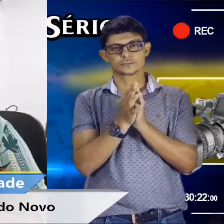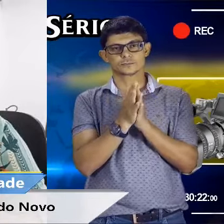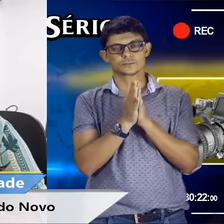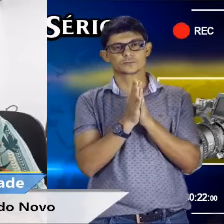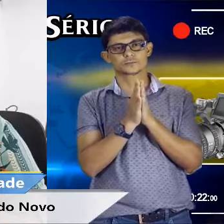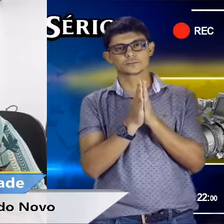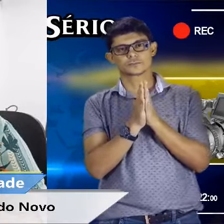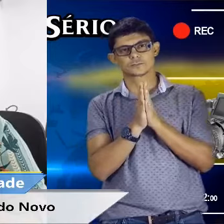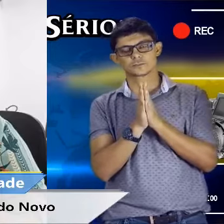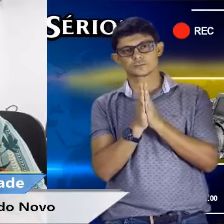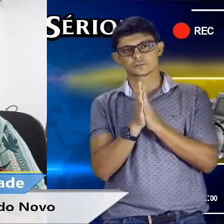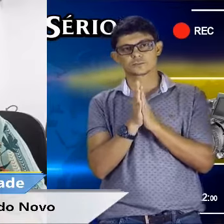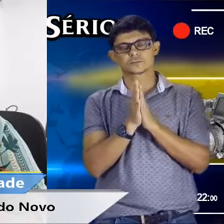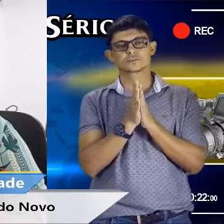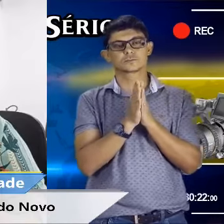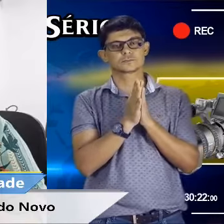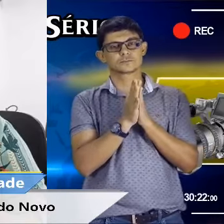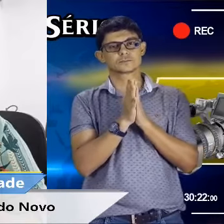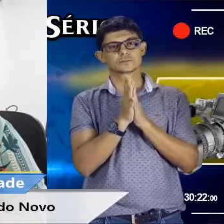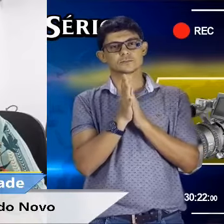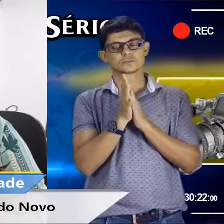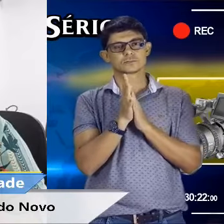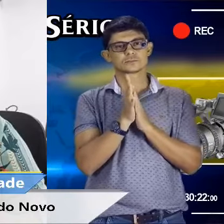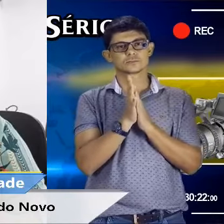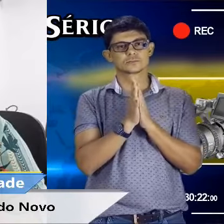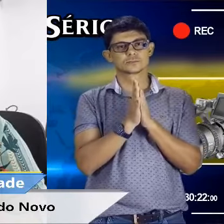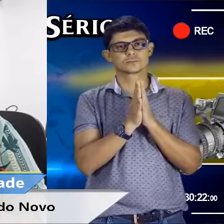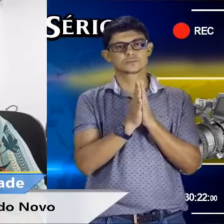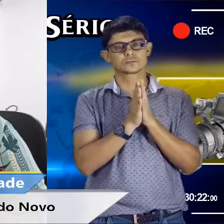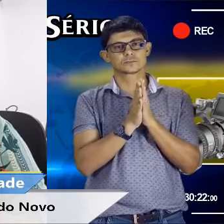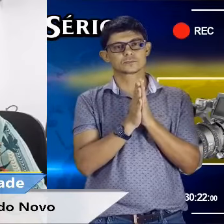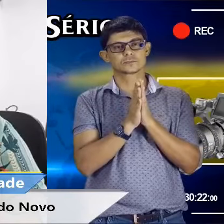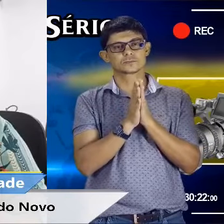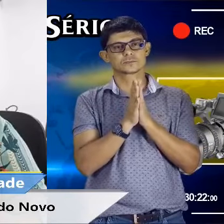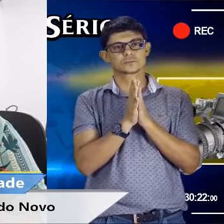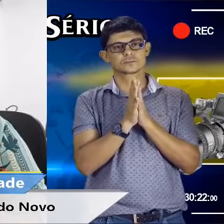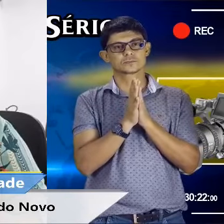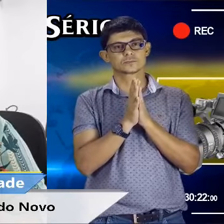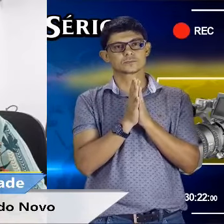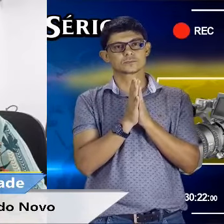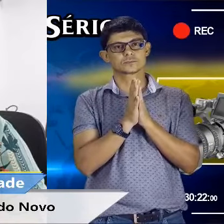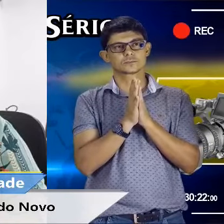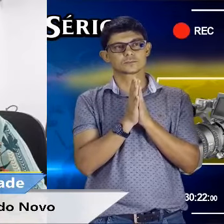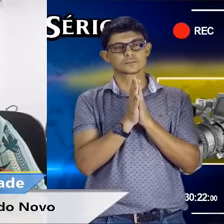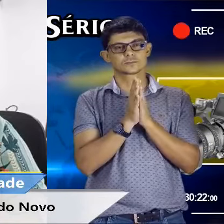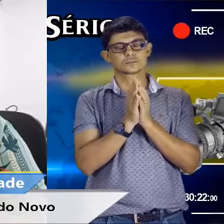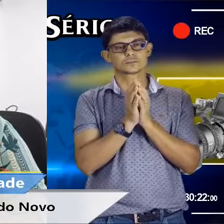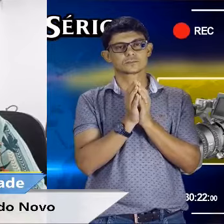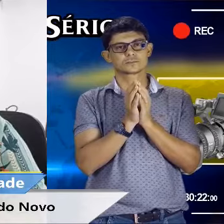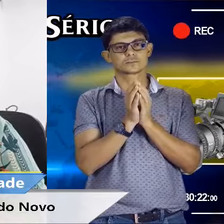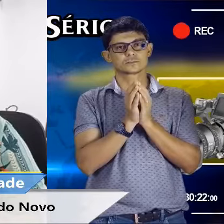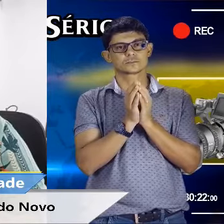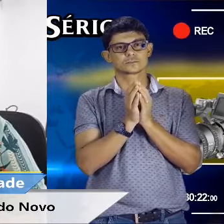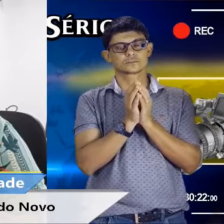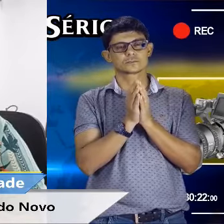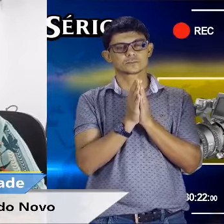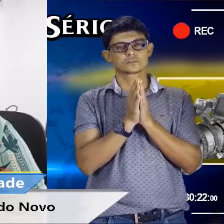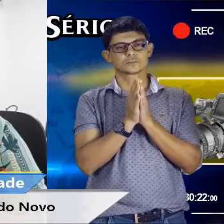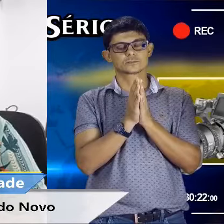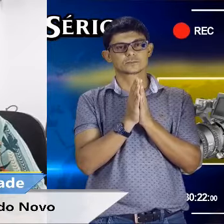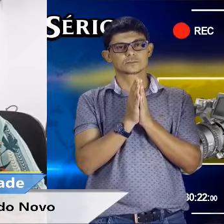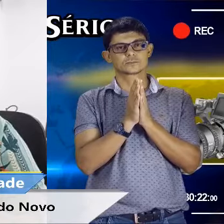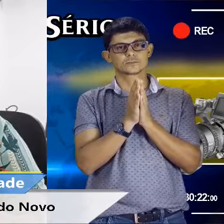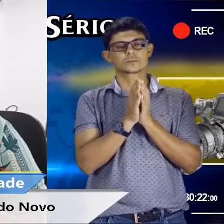que peitaram a CCR, são atividades escusas, e a CCR não toma conta. E tem que poder empresário que estão